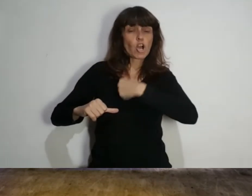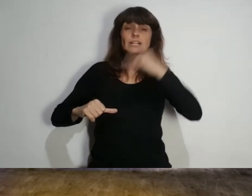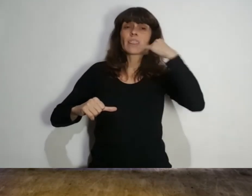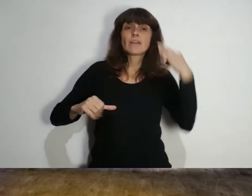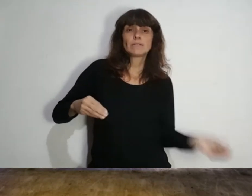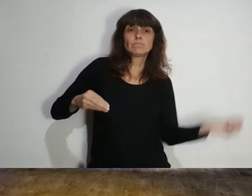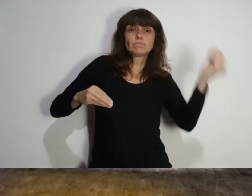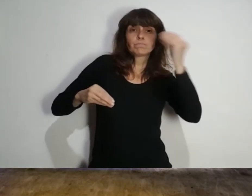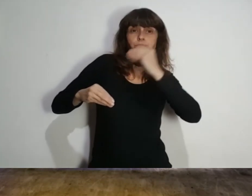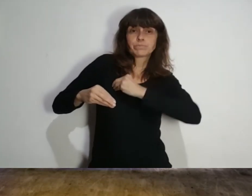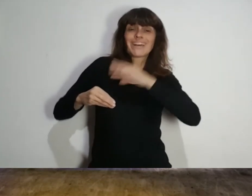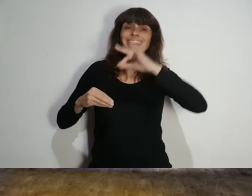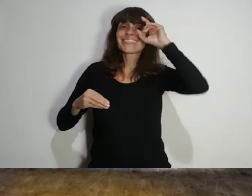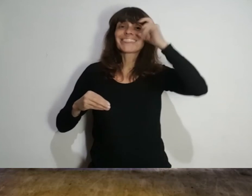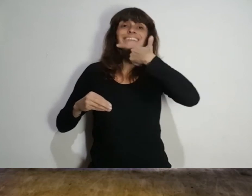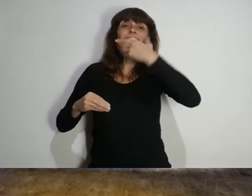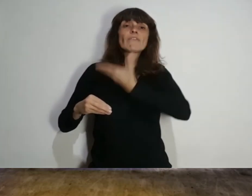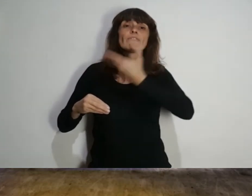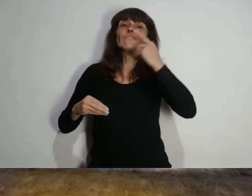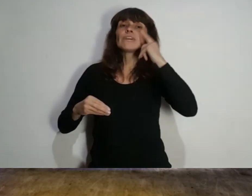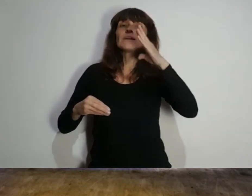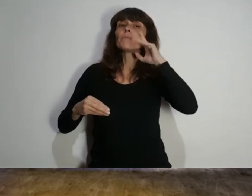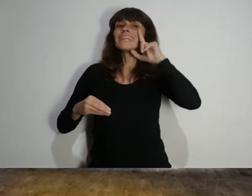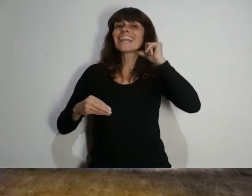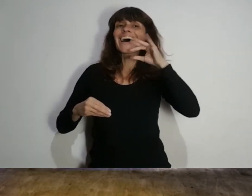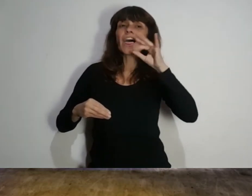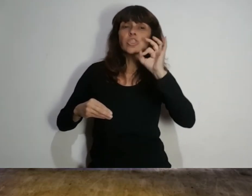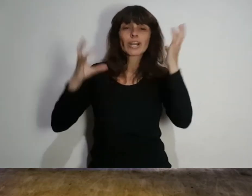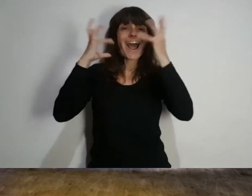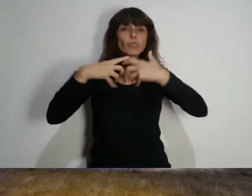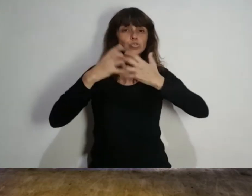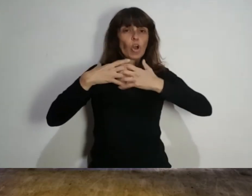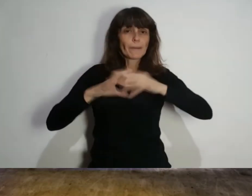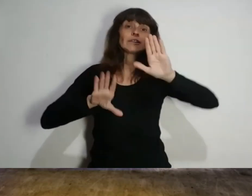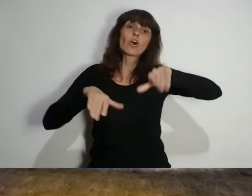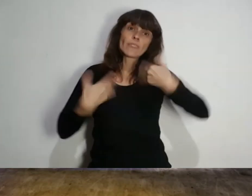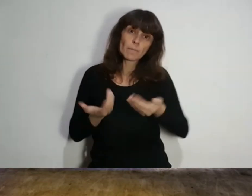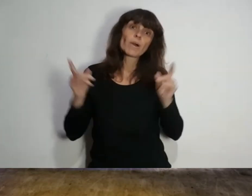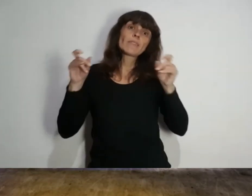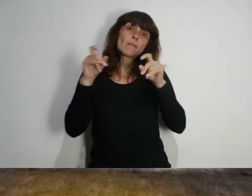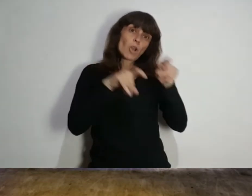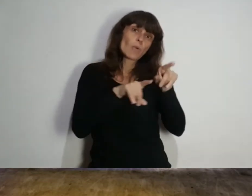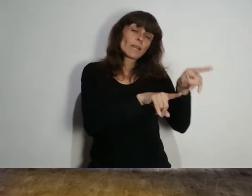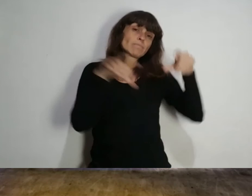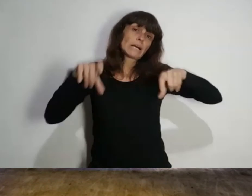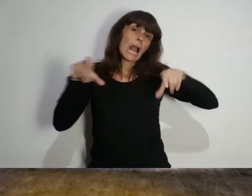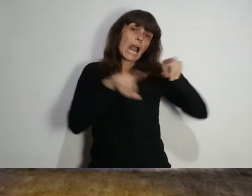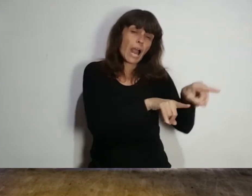y se le implantará un desfibrilador automático luego del incidente que sufrió el jugador